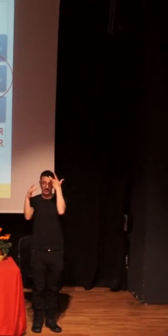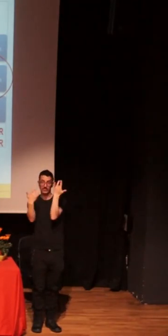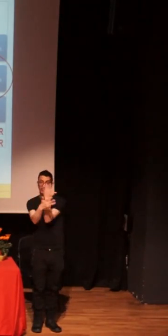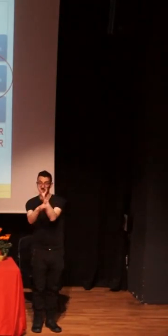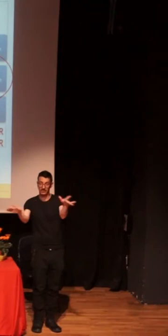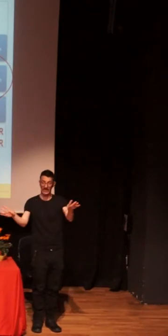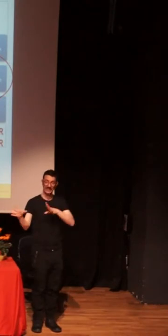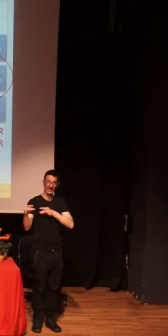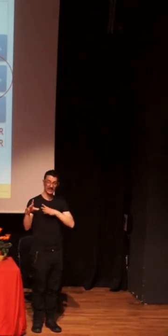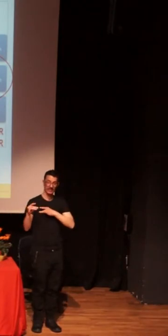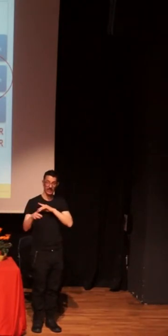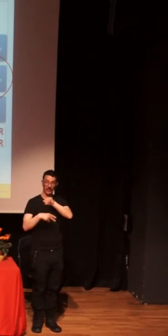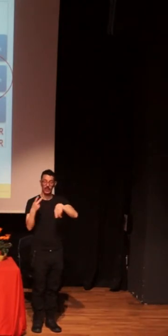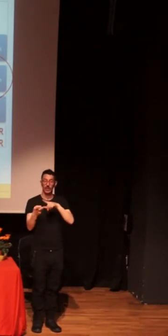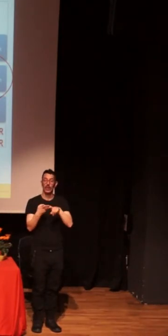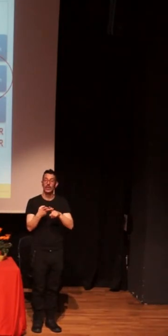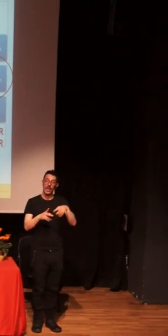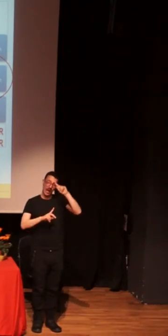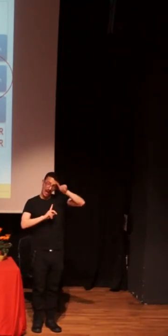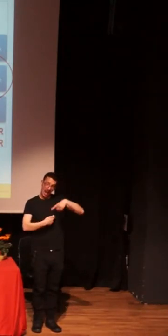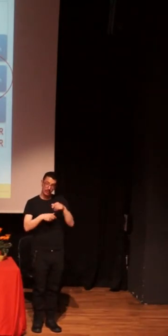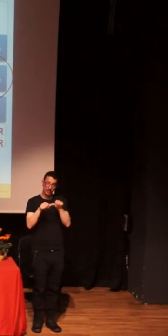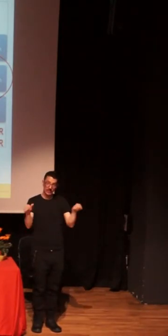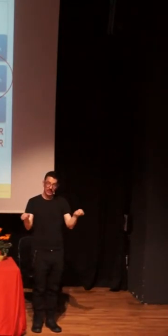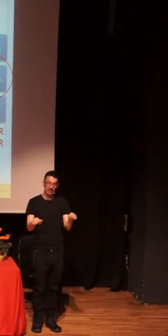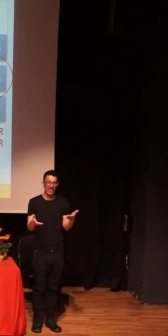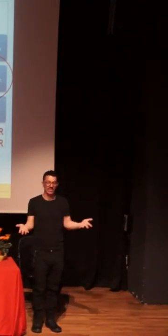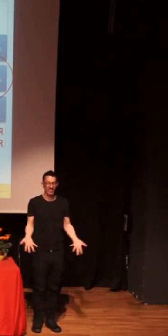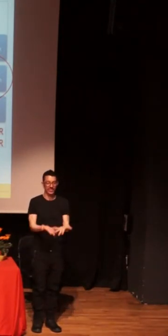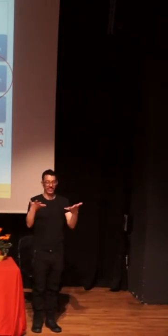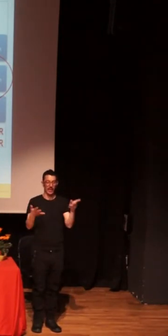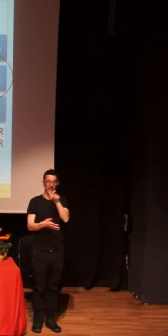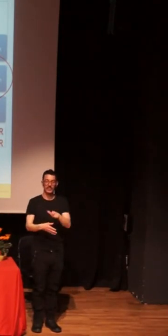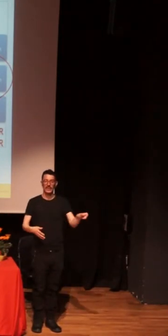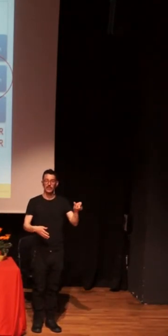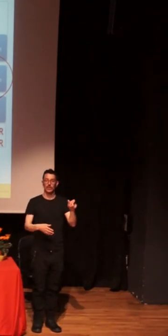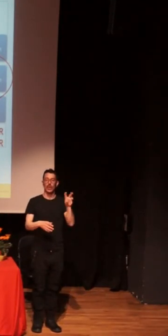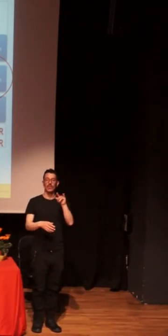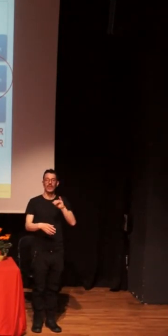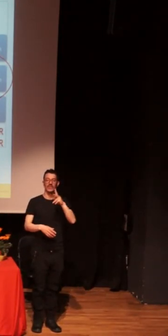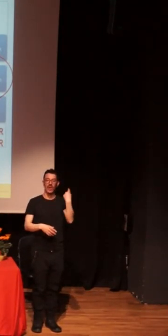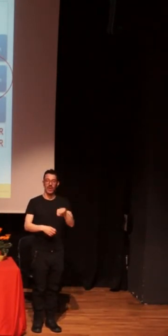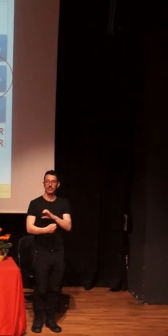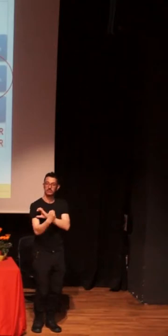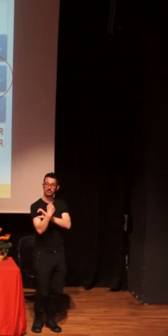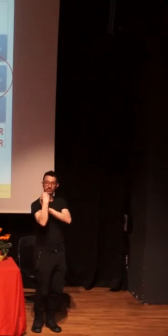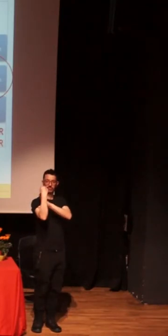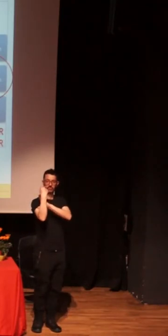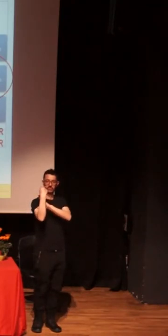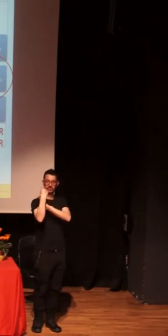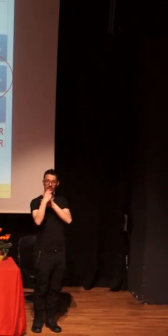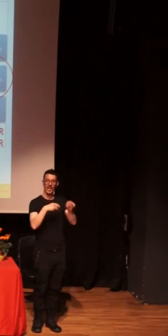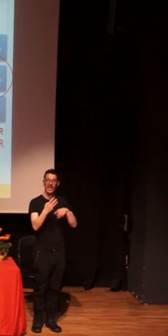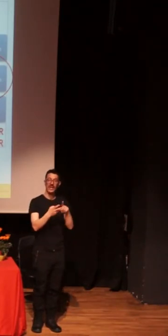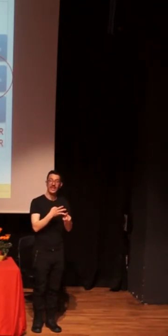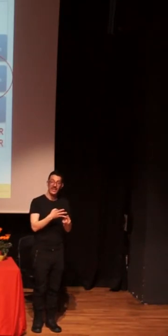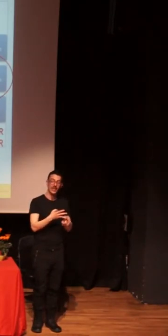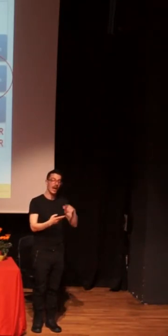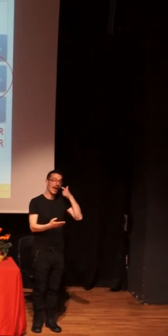autoestigma a través del empoderamiento hacia las personas con el VIH y discriminación garantizando y protegiendo los derechos de las personas con VIH. Los